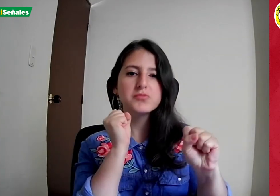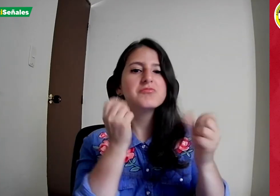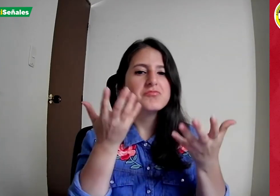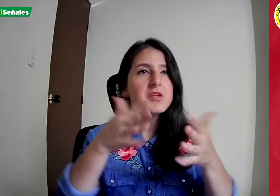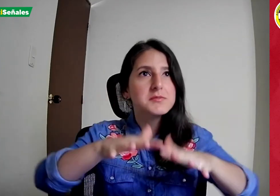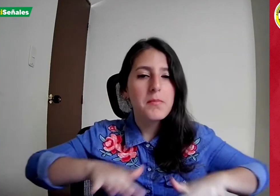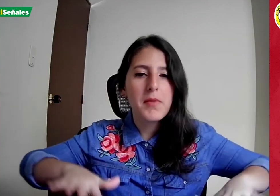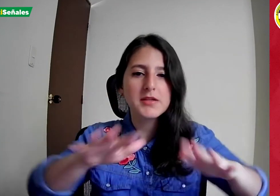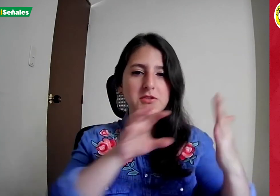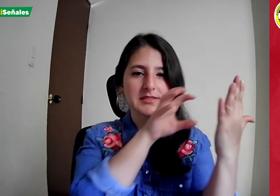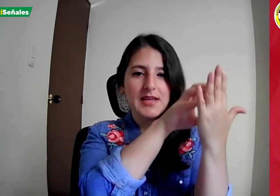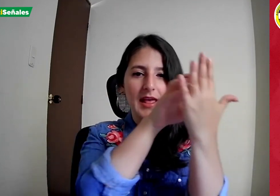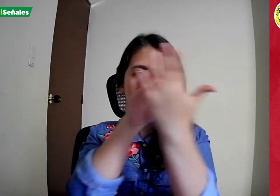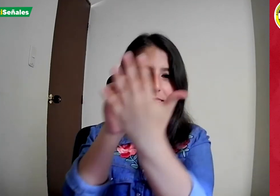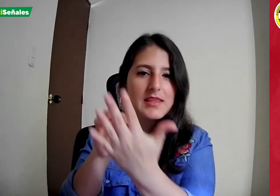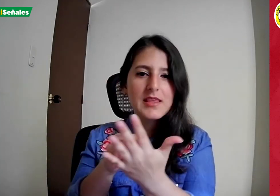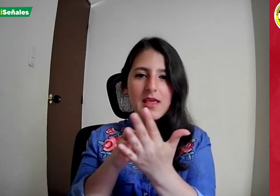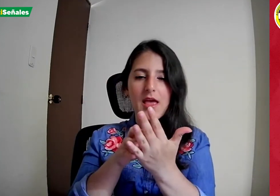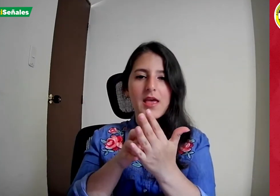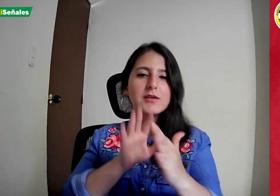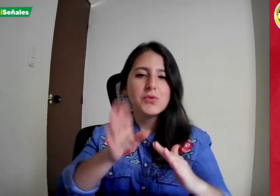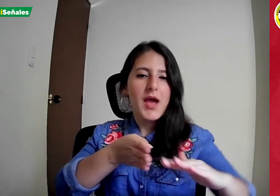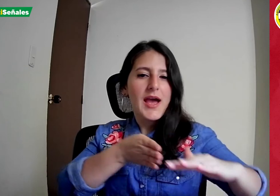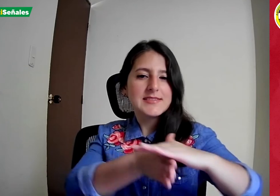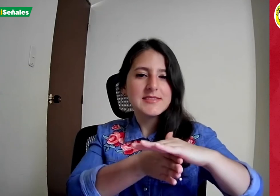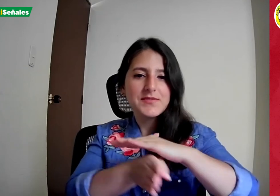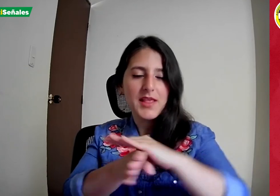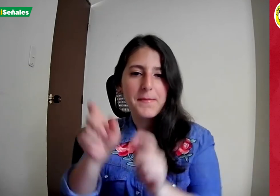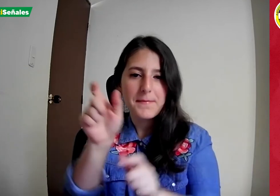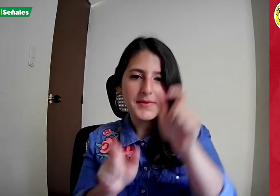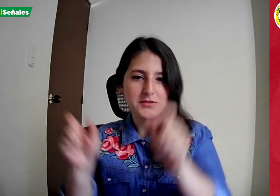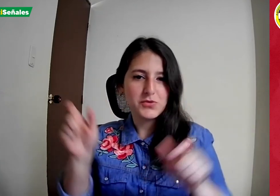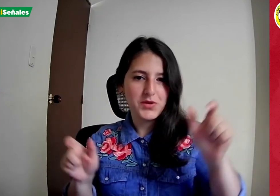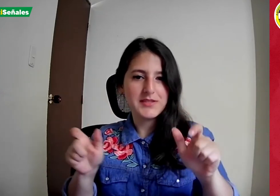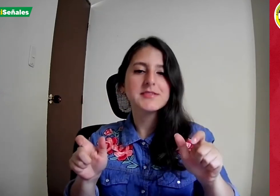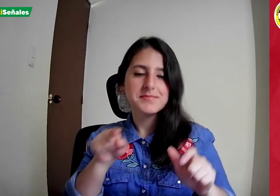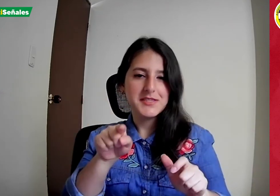Al igual que su señalización y la accesibilidad de las personas en condición de discapacidad.